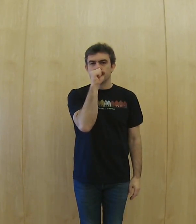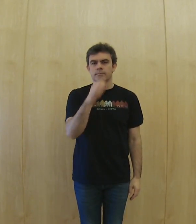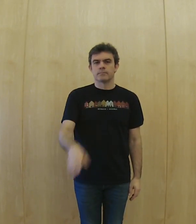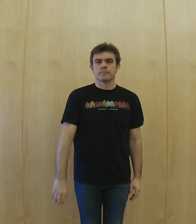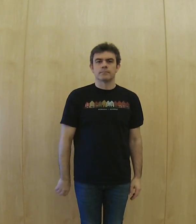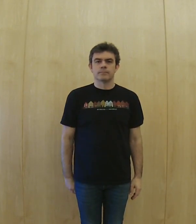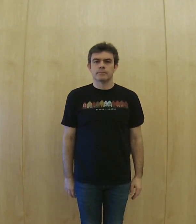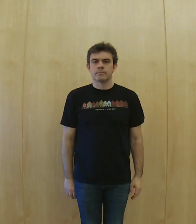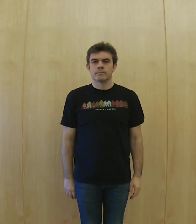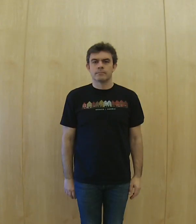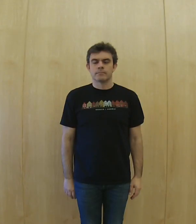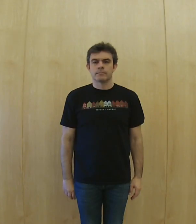cuerda,